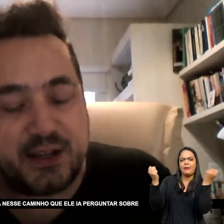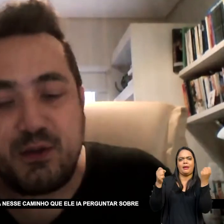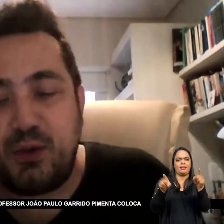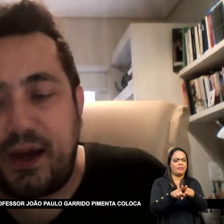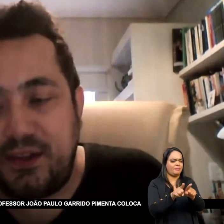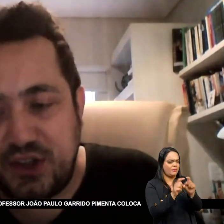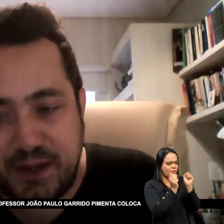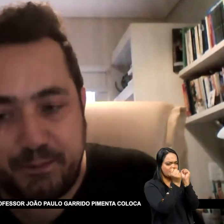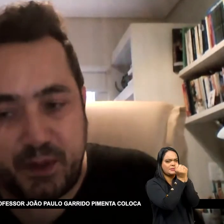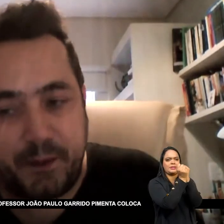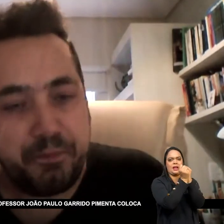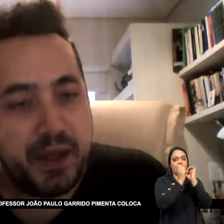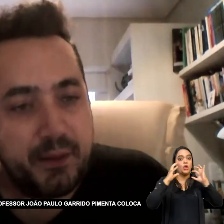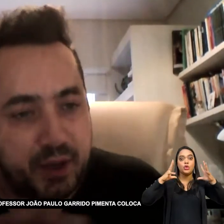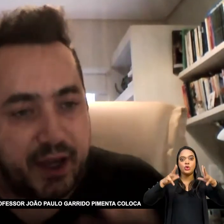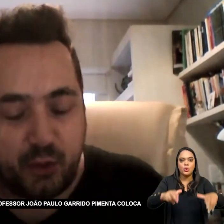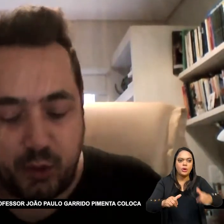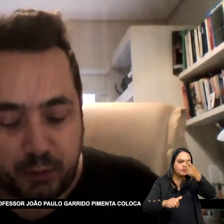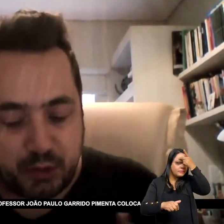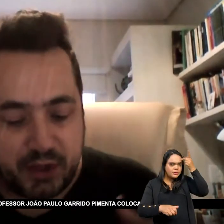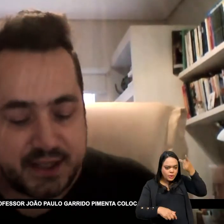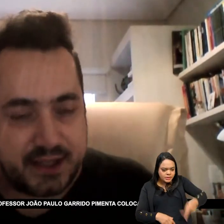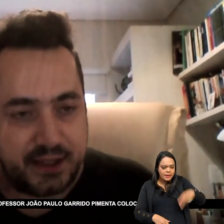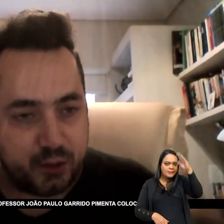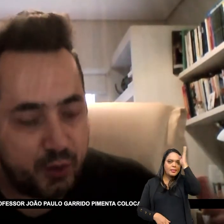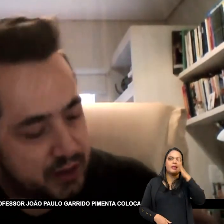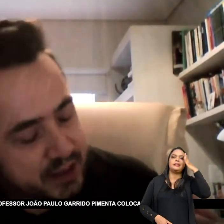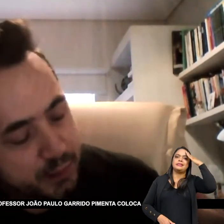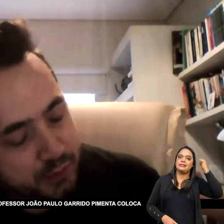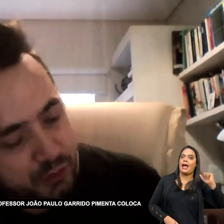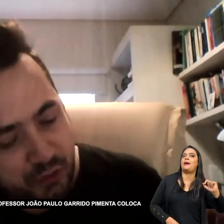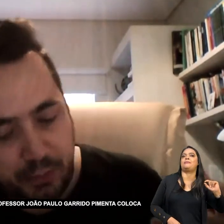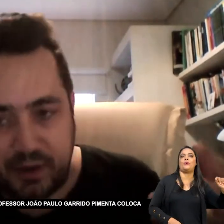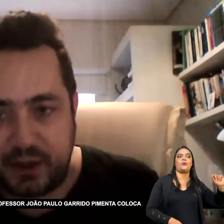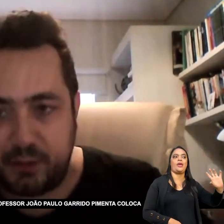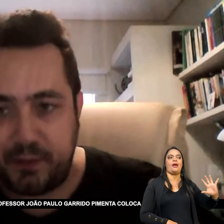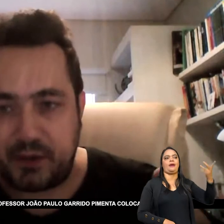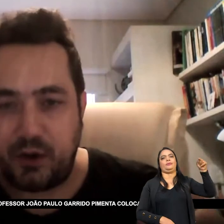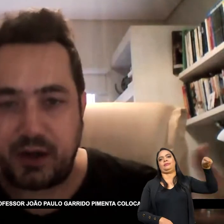perguntasse Sobre o Haiti Porque a coroa portuguesa Tentou O